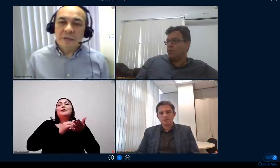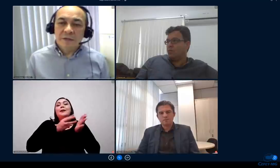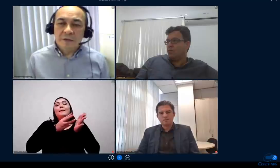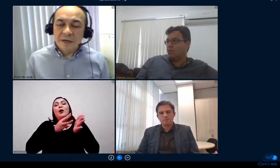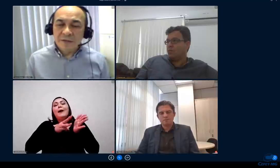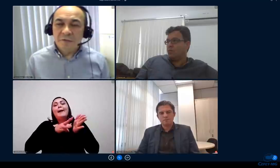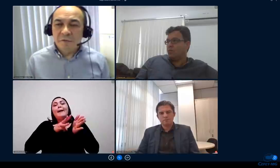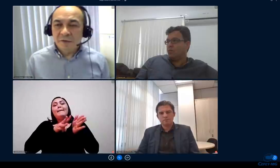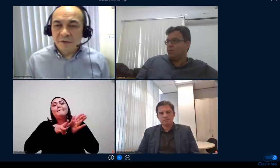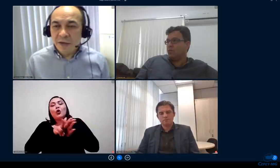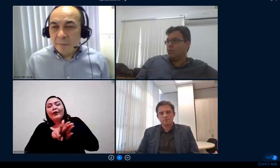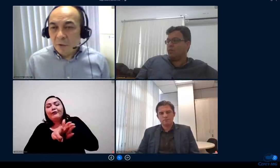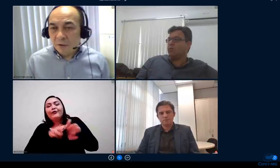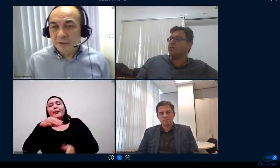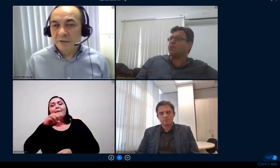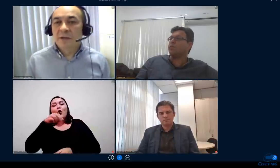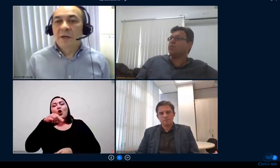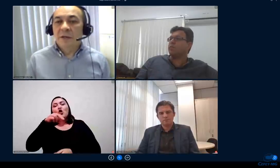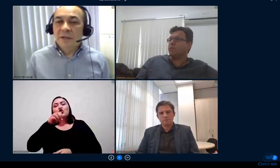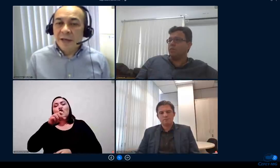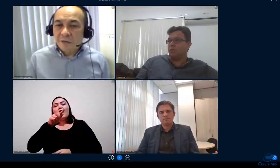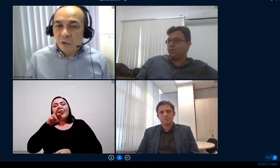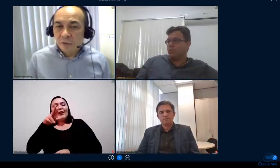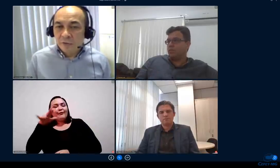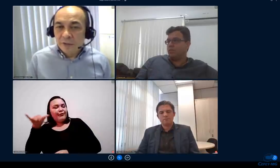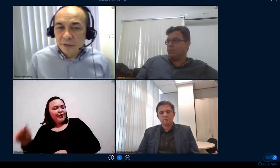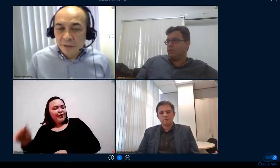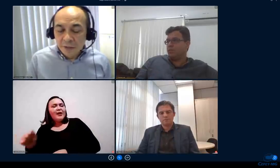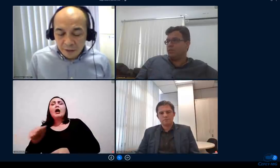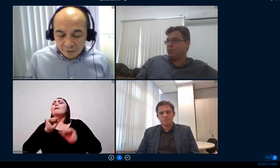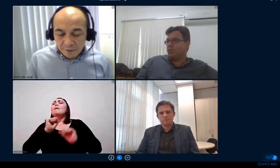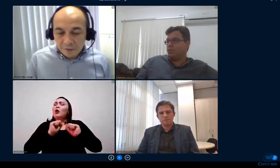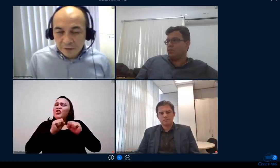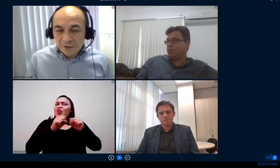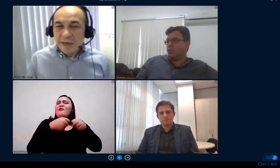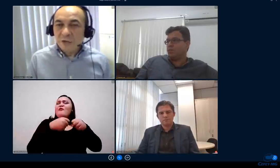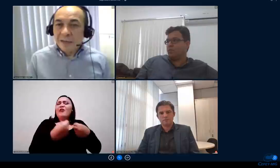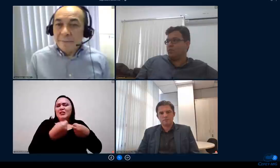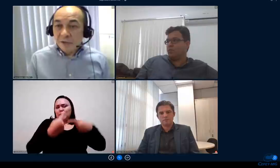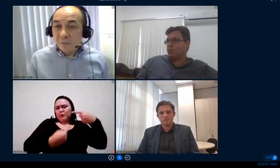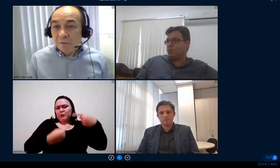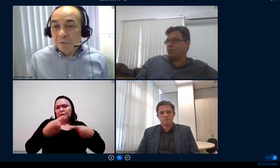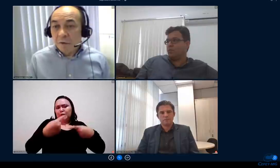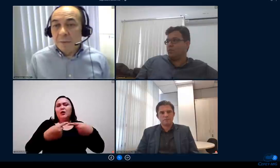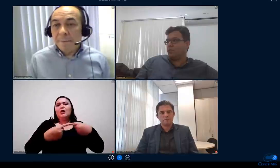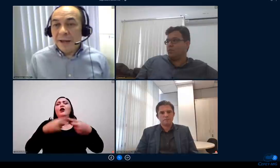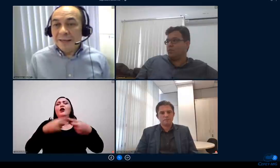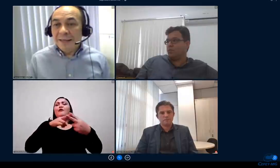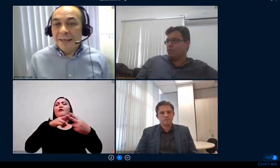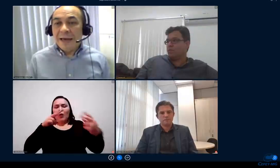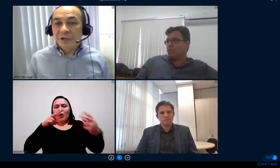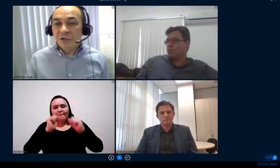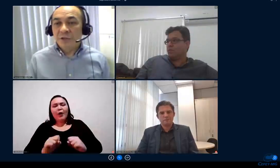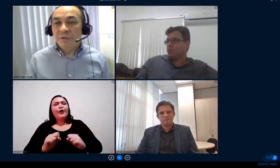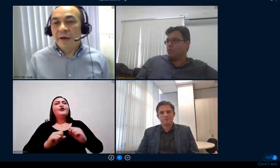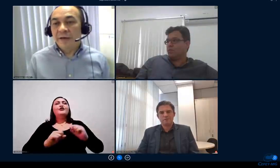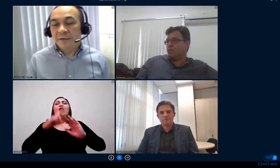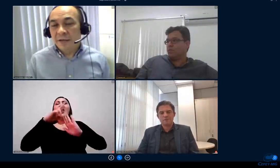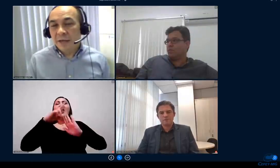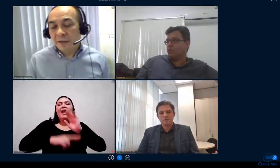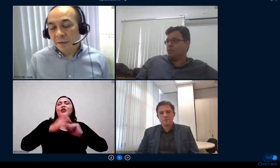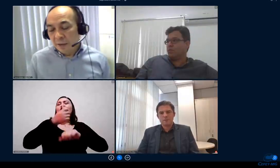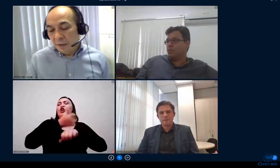questão das defesas remotas de relatórios de estágio da mesma forma para que a gente